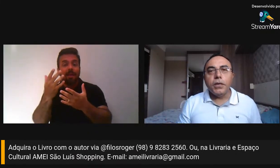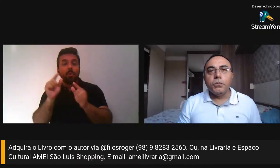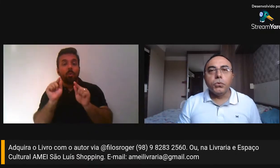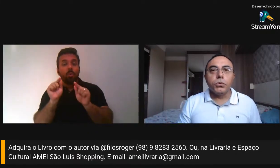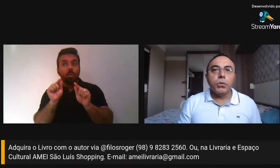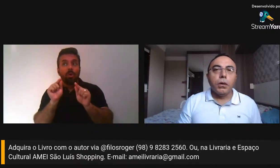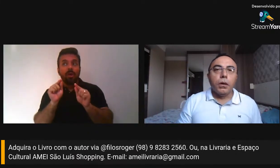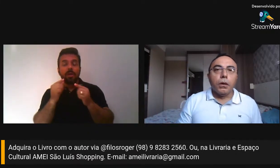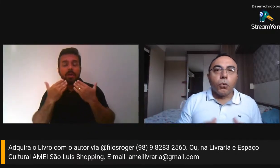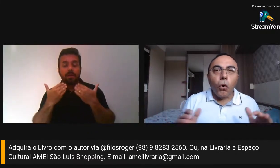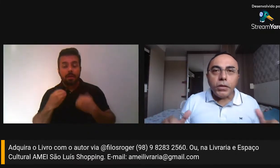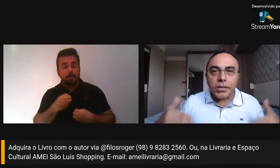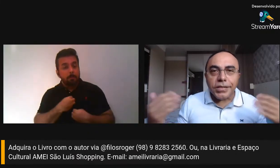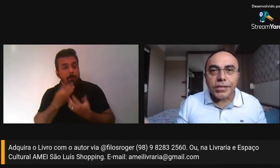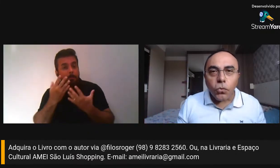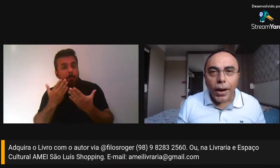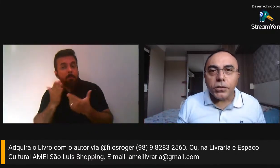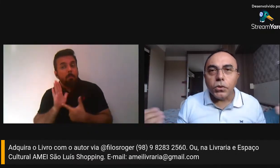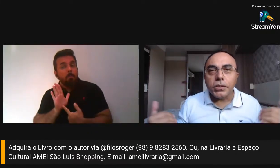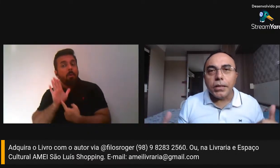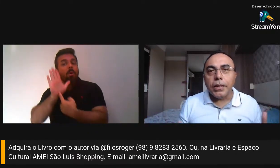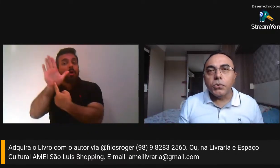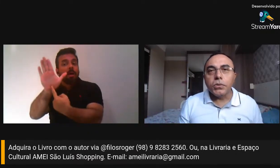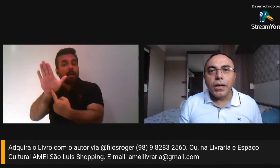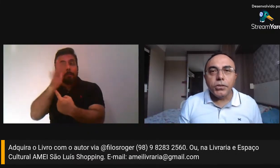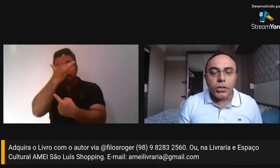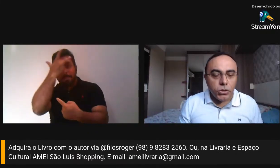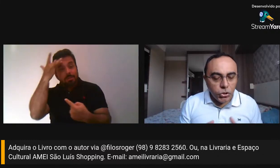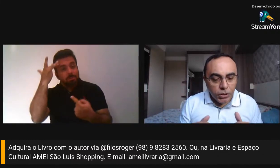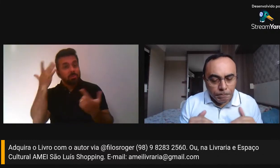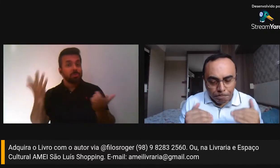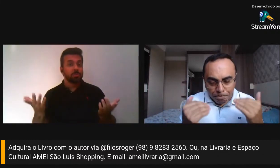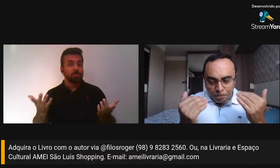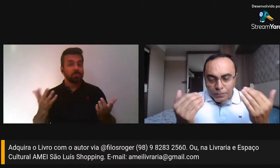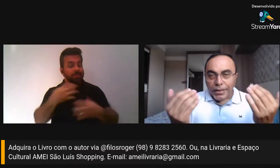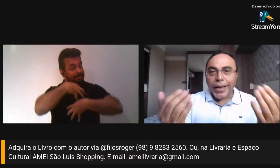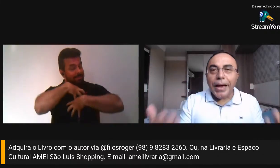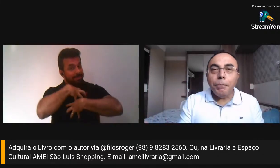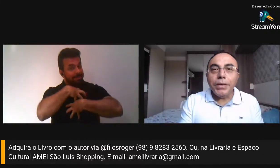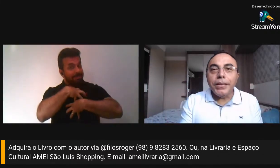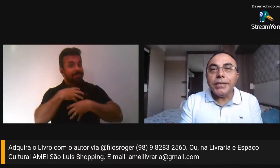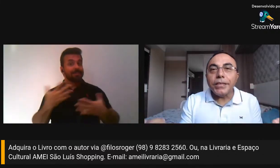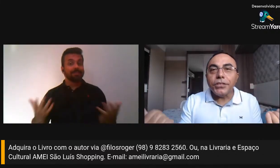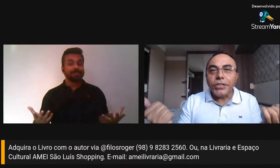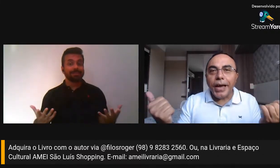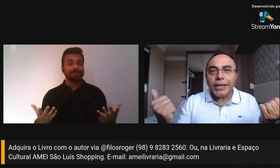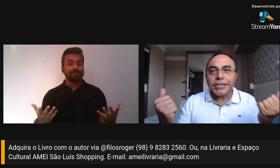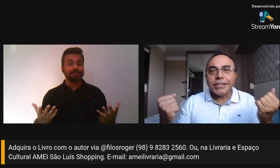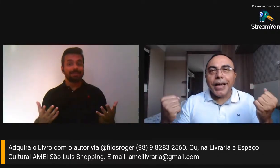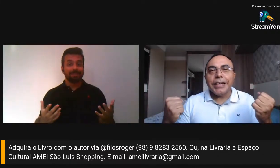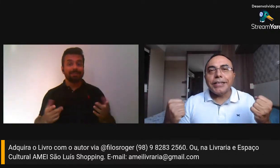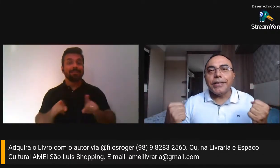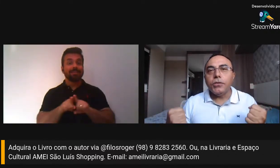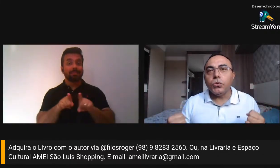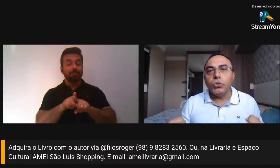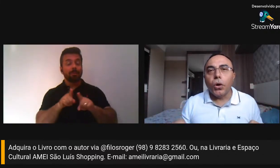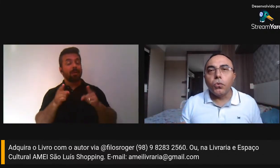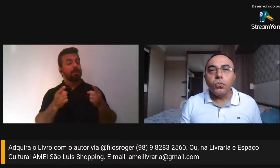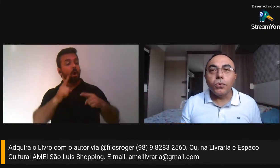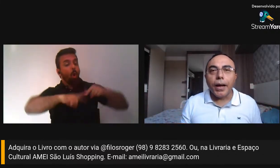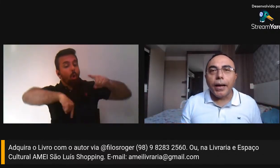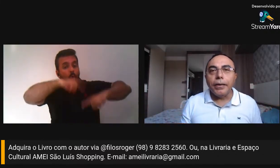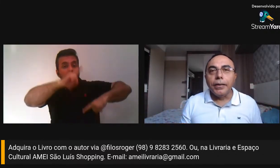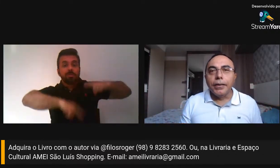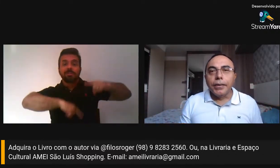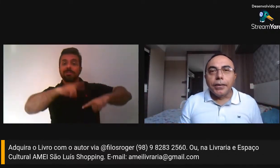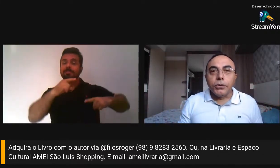nós vivemos, coisas nas quais nós cremos e a gente reabilita, a gente resgata isso de